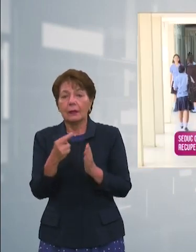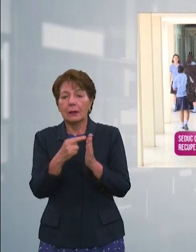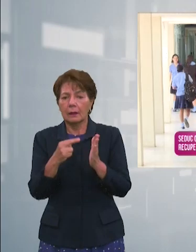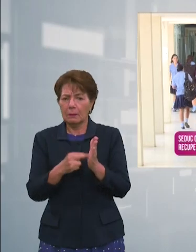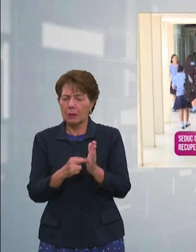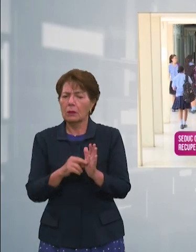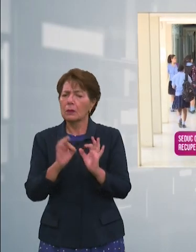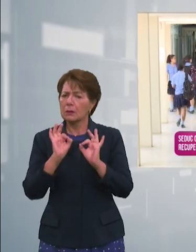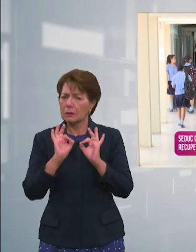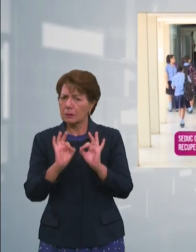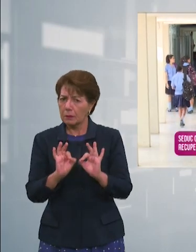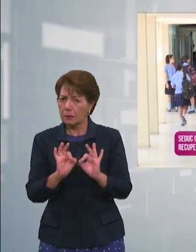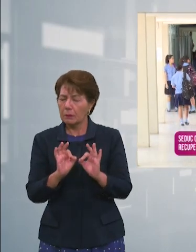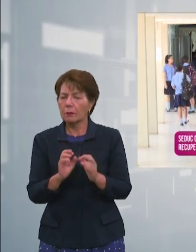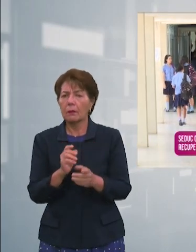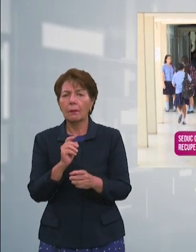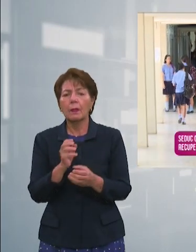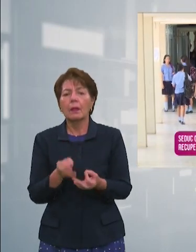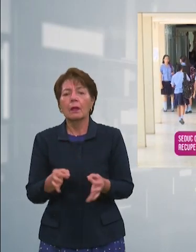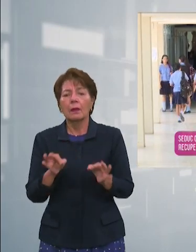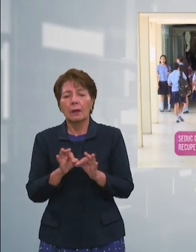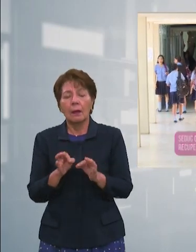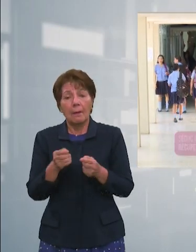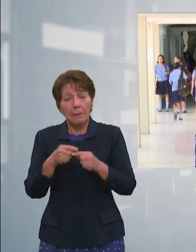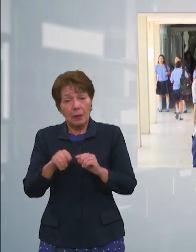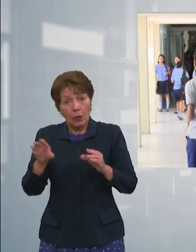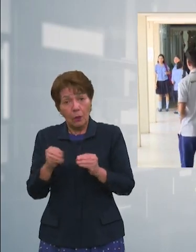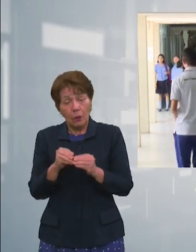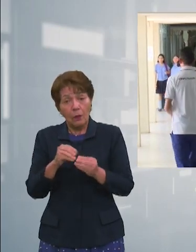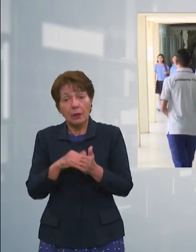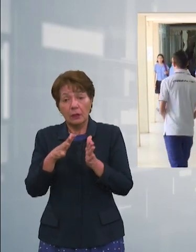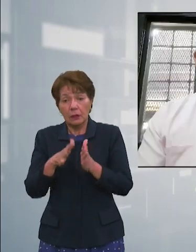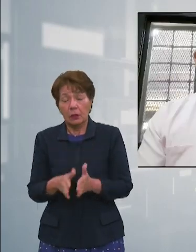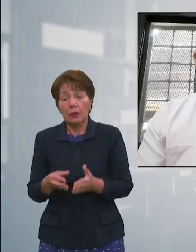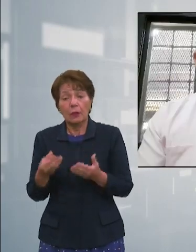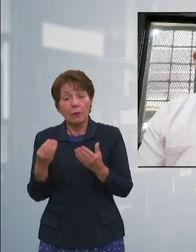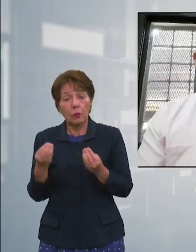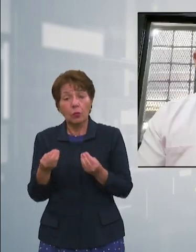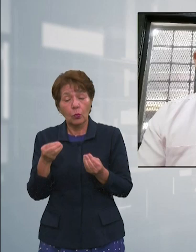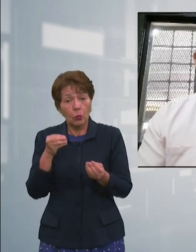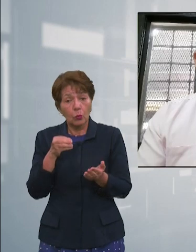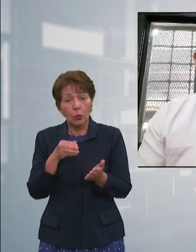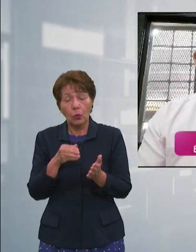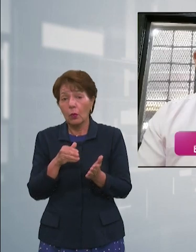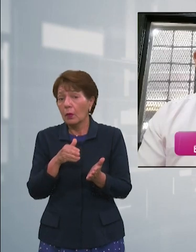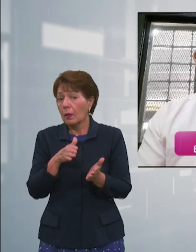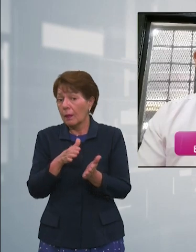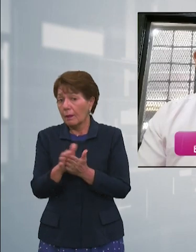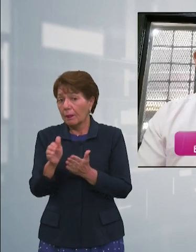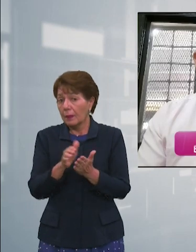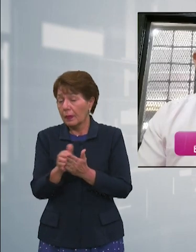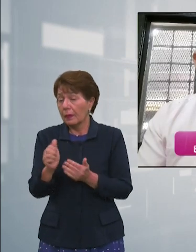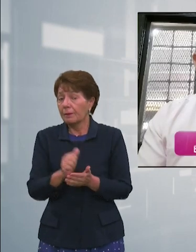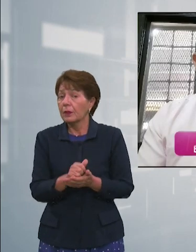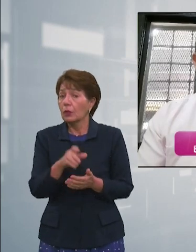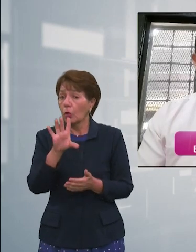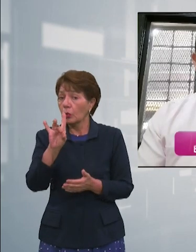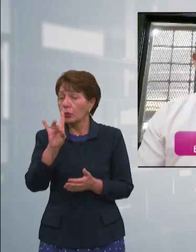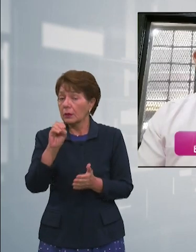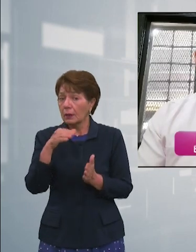Pero no hay que olvidar que habrá más estudiantes reprobados. Son hasta 80.000 o 100.000 estudiantes los